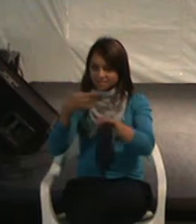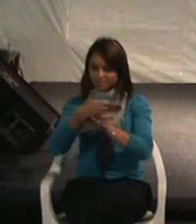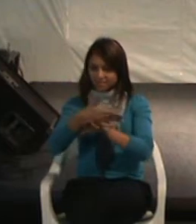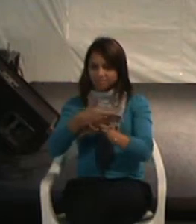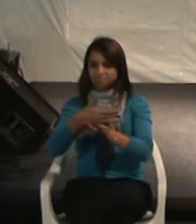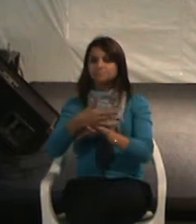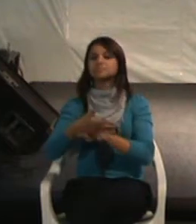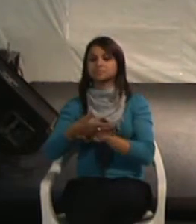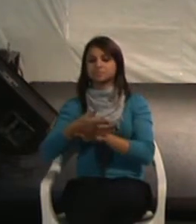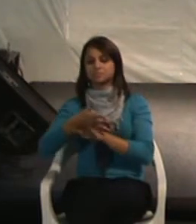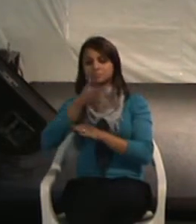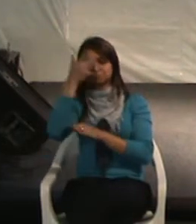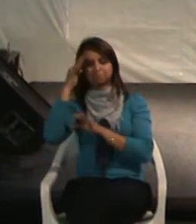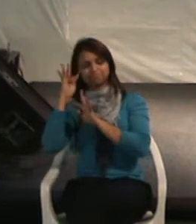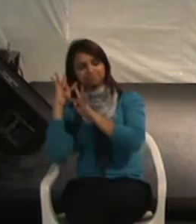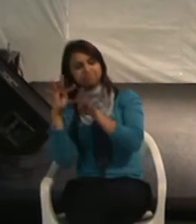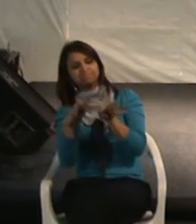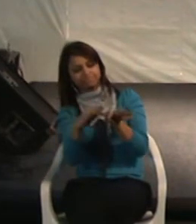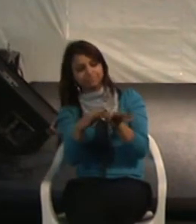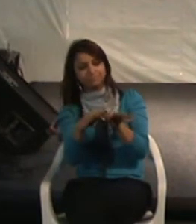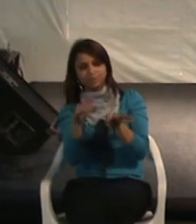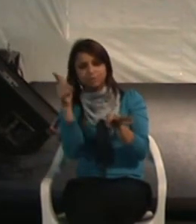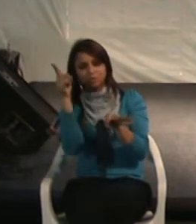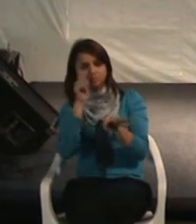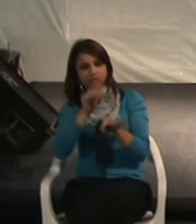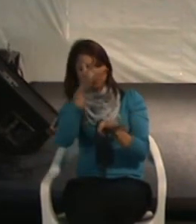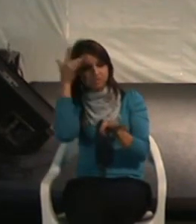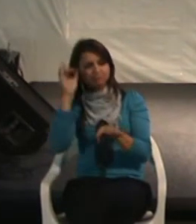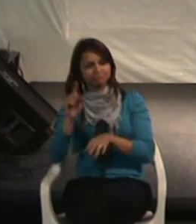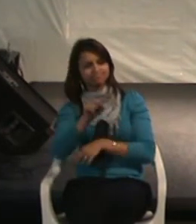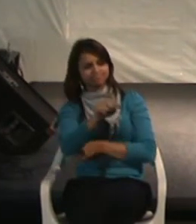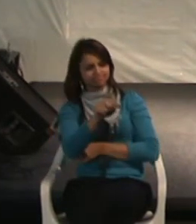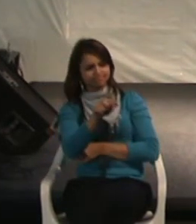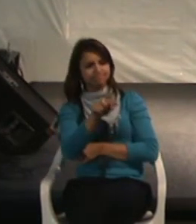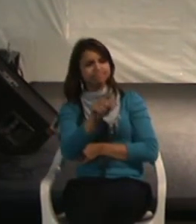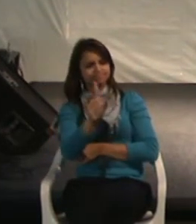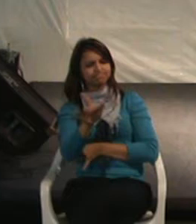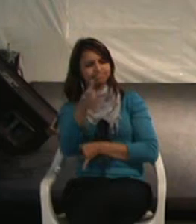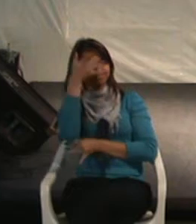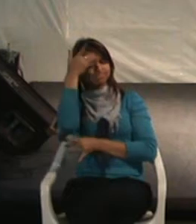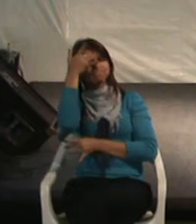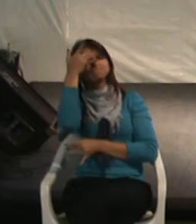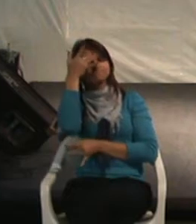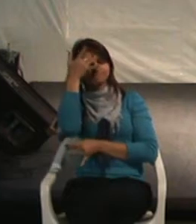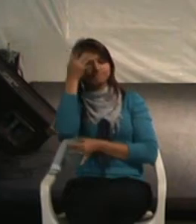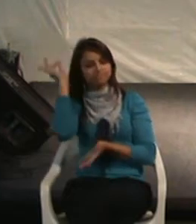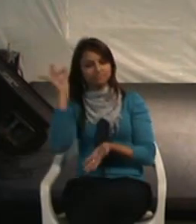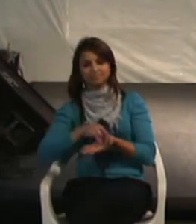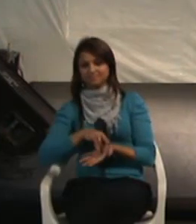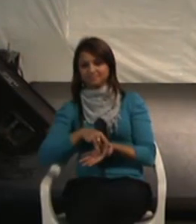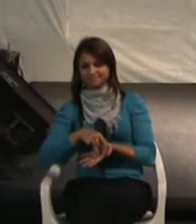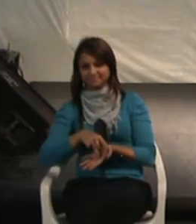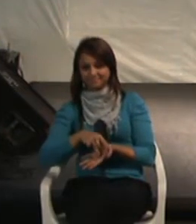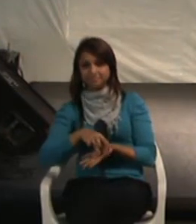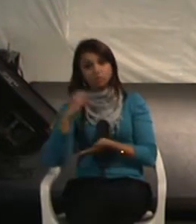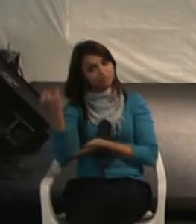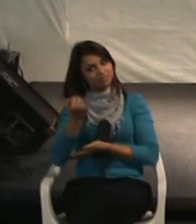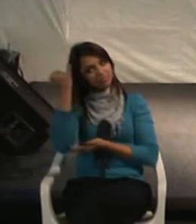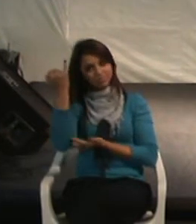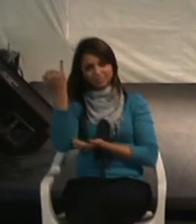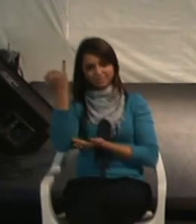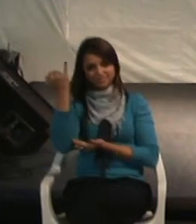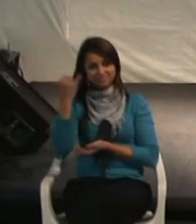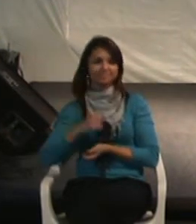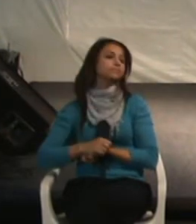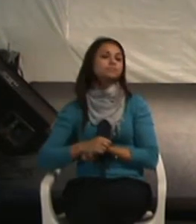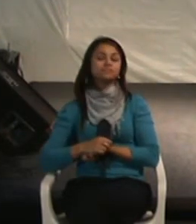vai ser nós inserirmos essa ideia na nossa mente, no nosso cotidiano. Isso é muito importante.